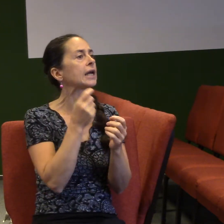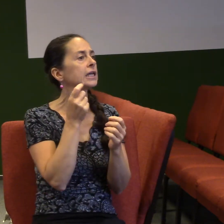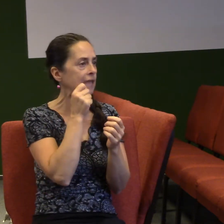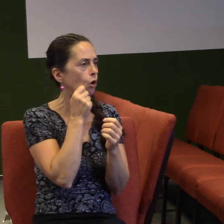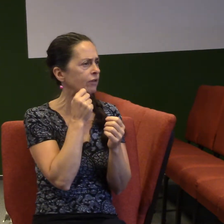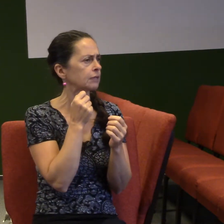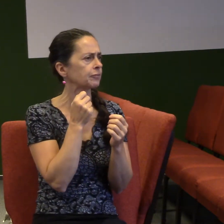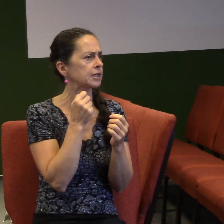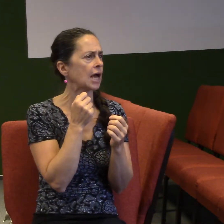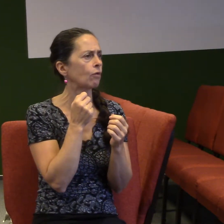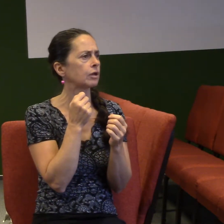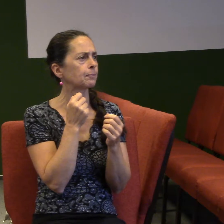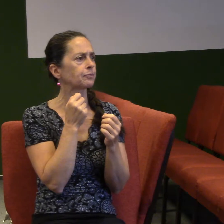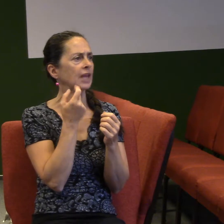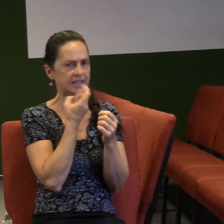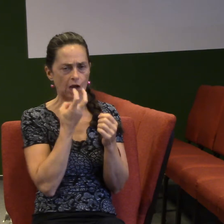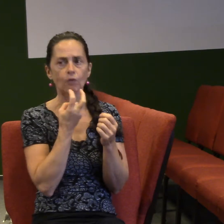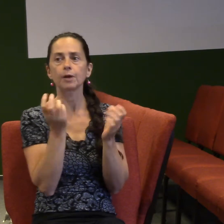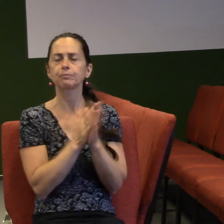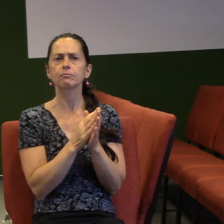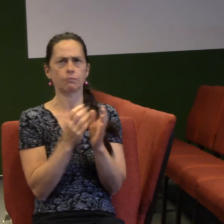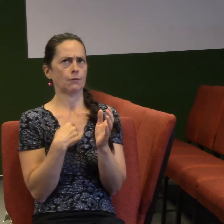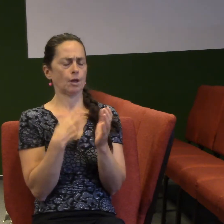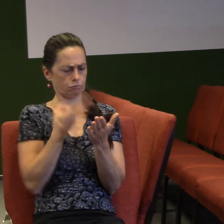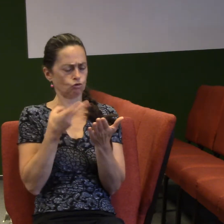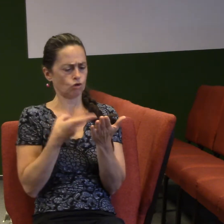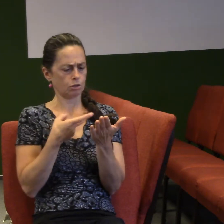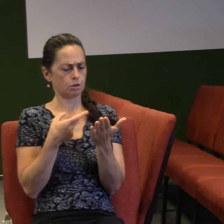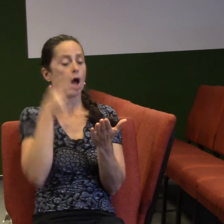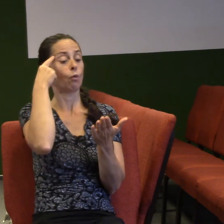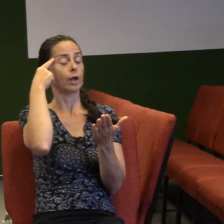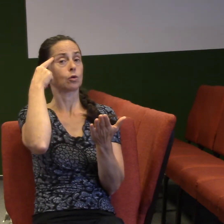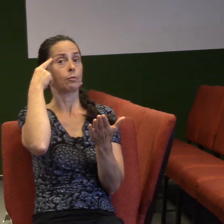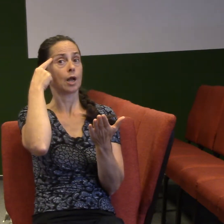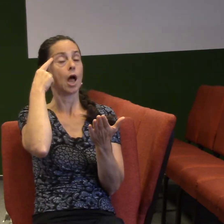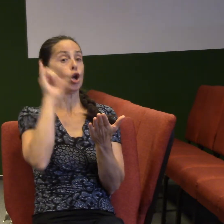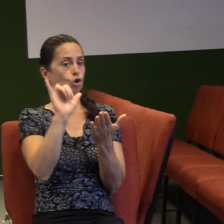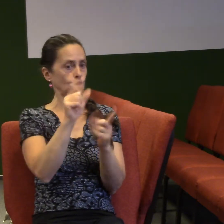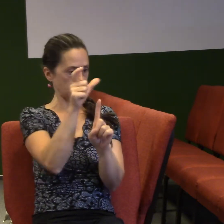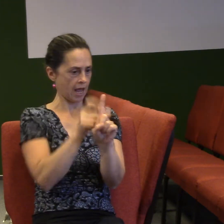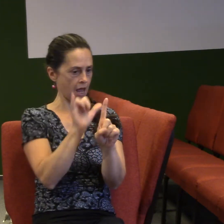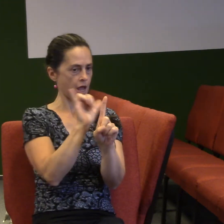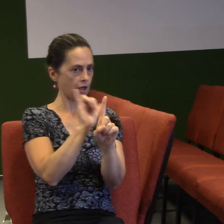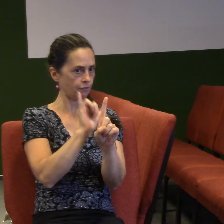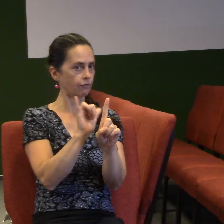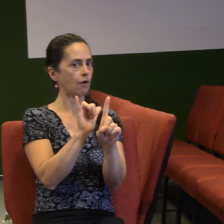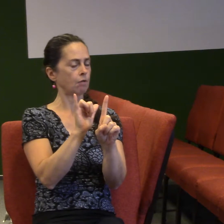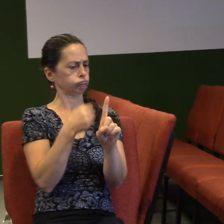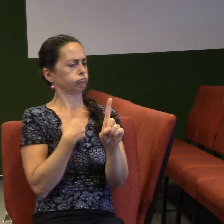hrozně moc dotklo v tom, že jsem si uvědomil, že vlastně Jozef, když tohle jsi to vyznával, tak